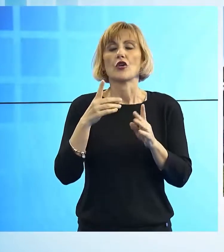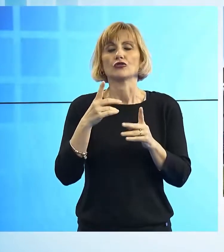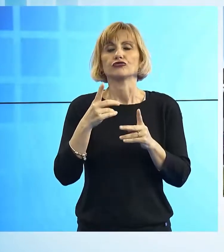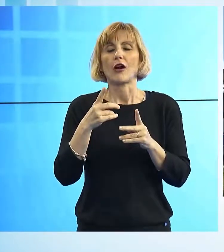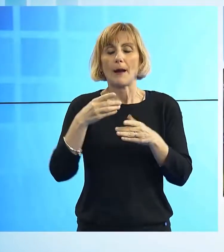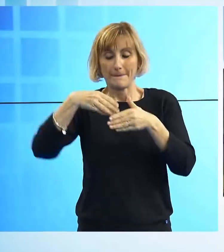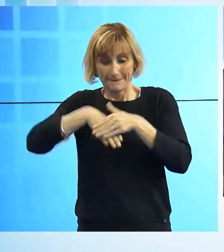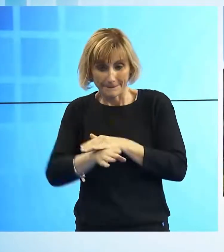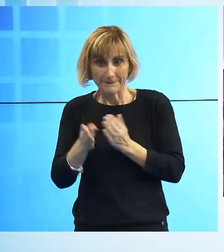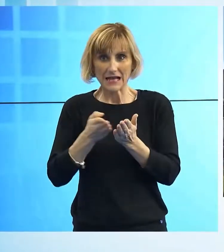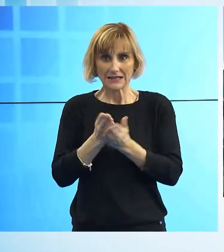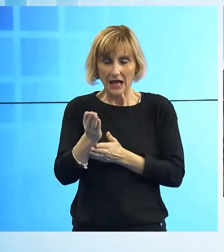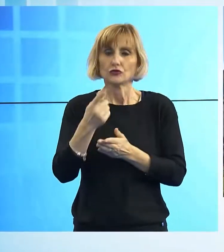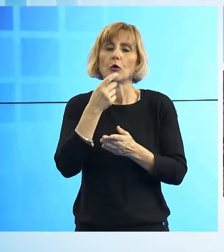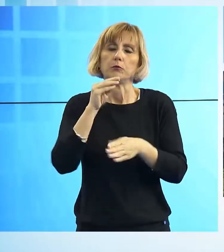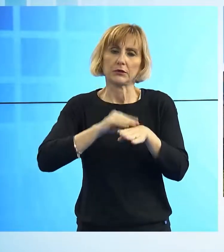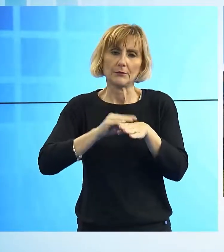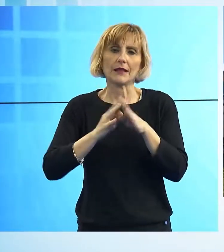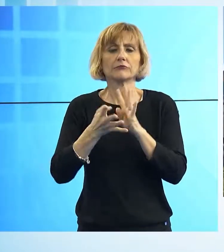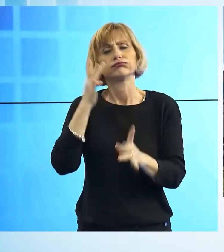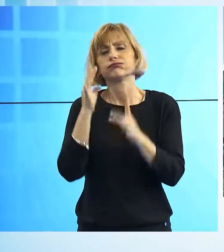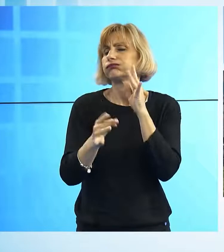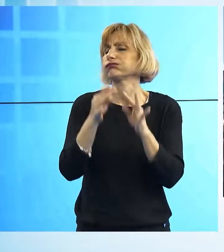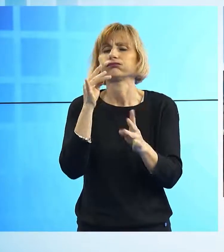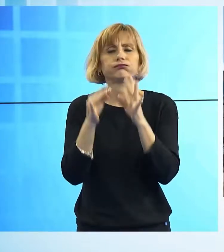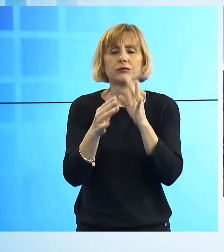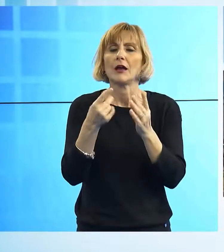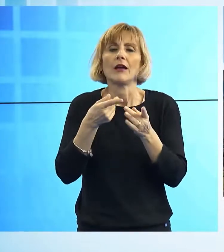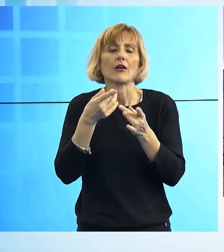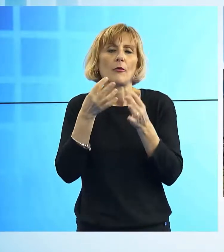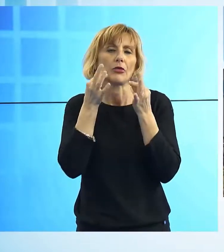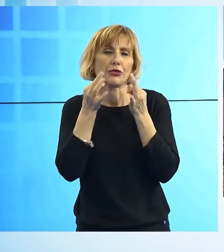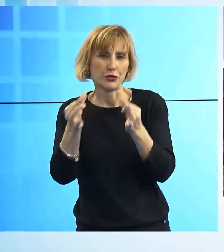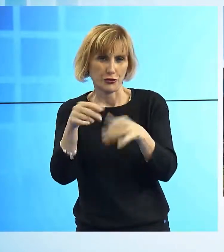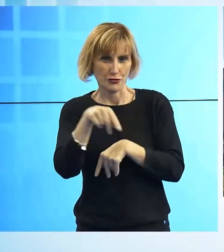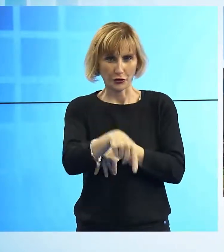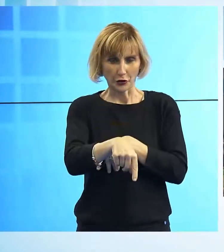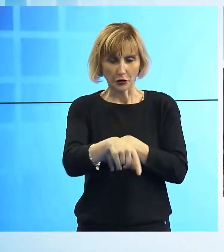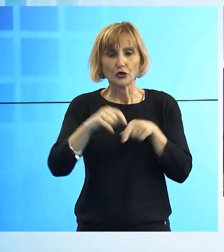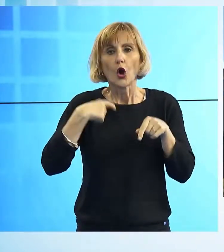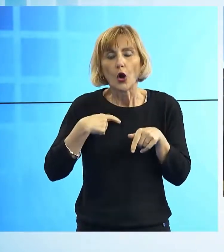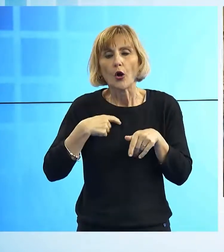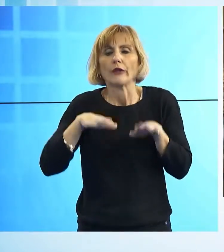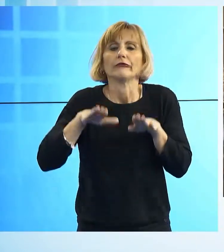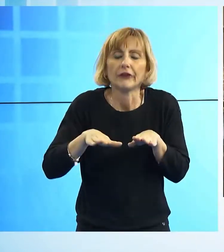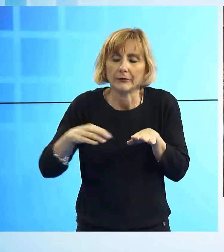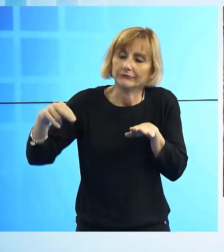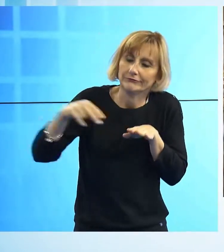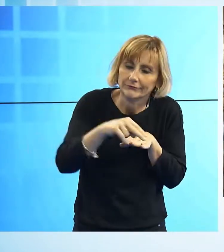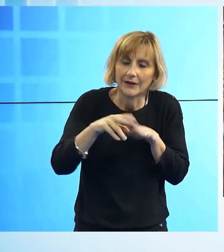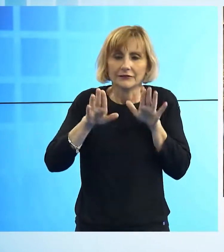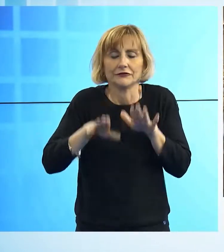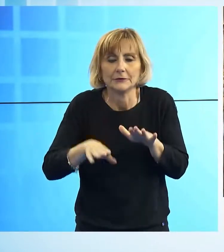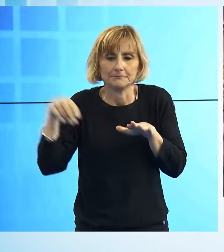in un punto della circonvalazione dove oggi il traffico procede a singhiozzo per consentire l'attraversamento sulle strisce pedonali, è stato